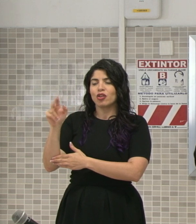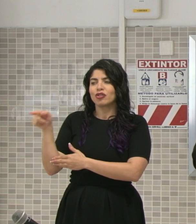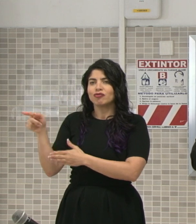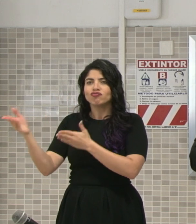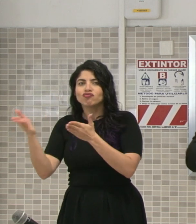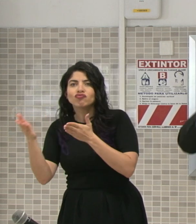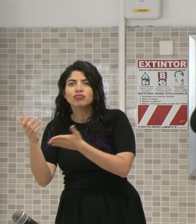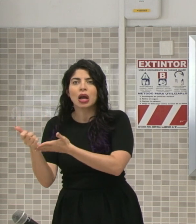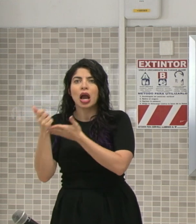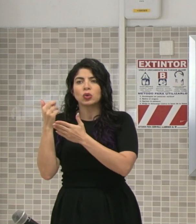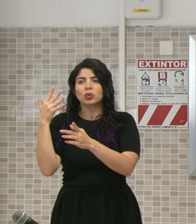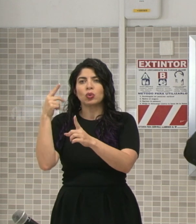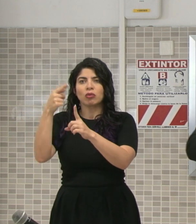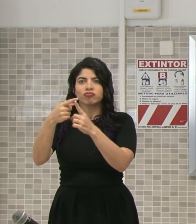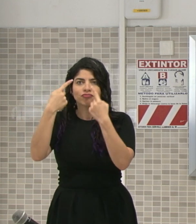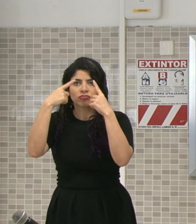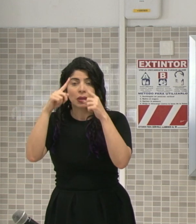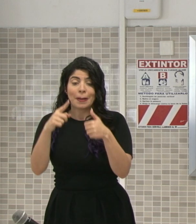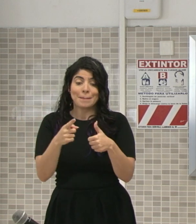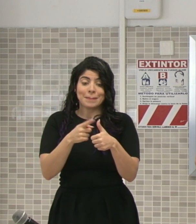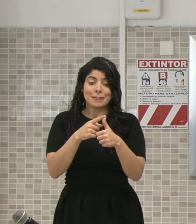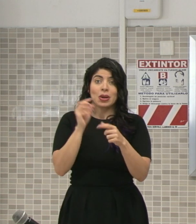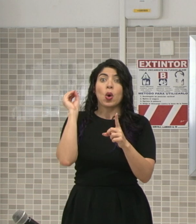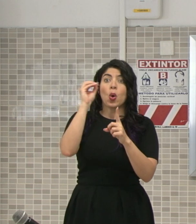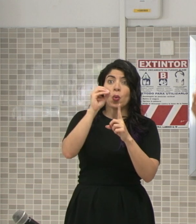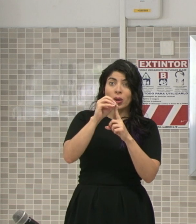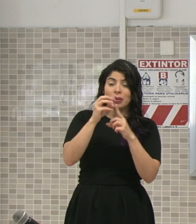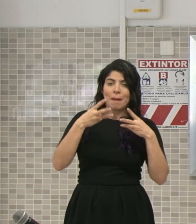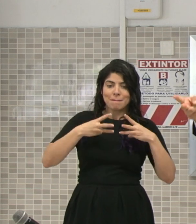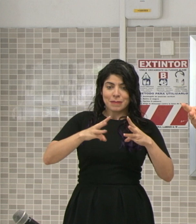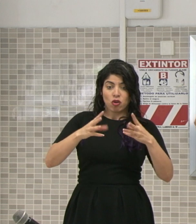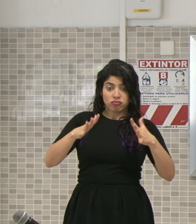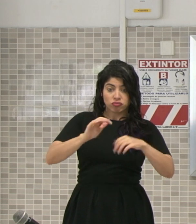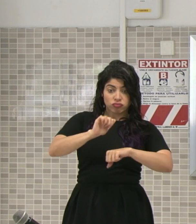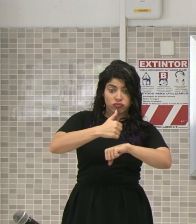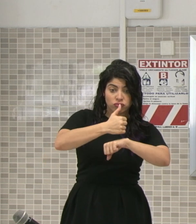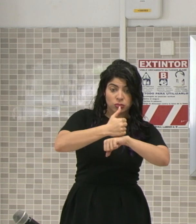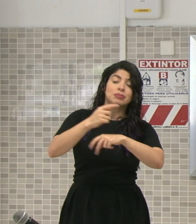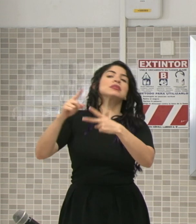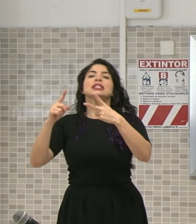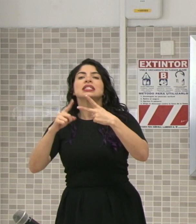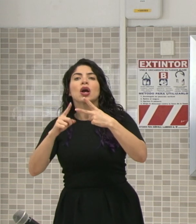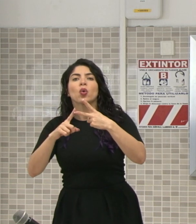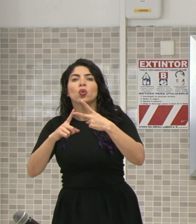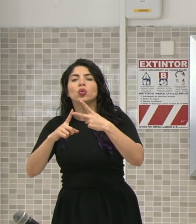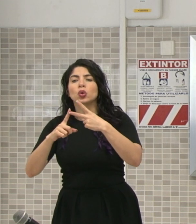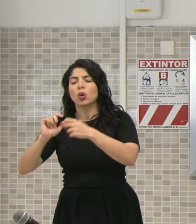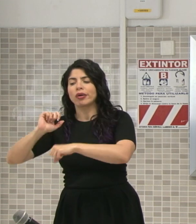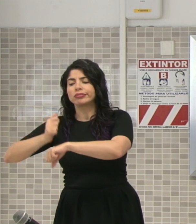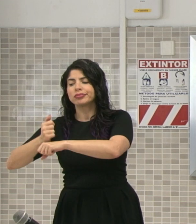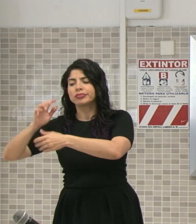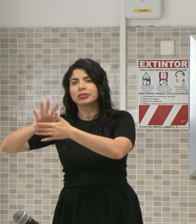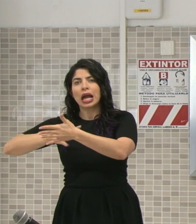a llegar ahí. Un primer objetivo, cerrar esa metodología. Un segundo objetivo, tener esa agenda